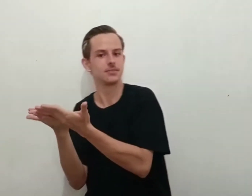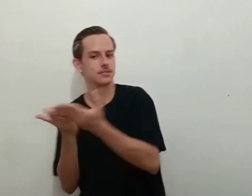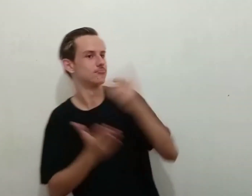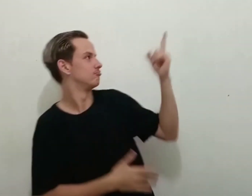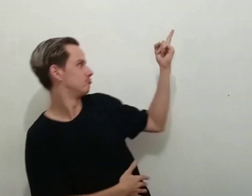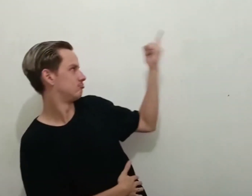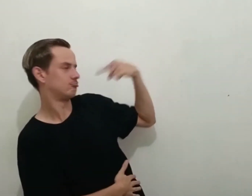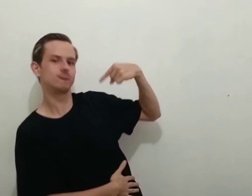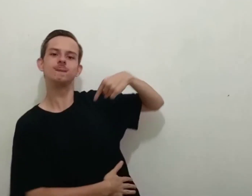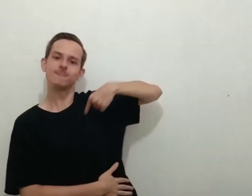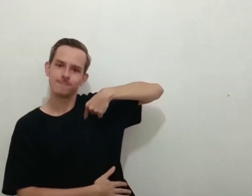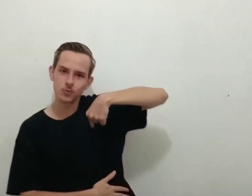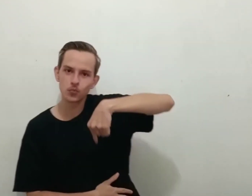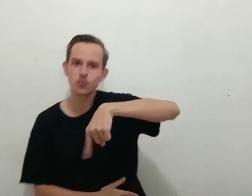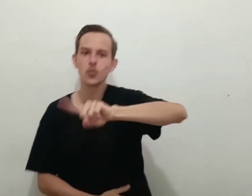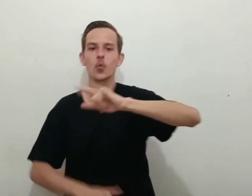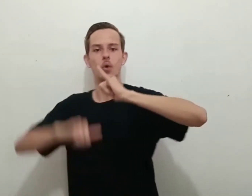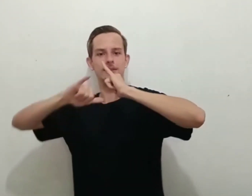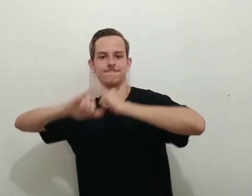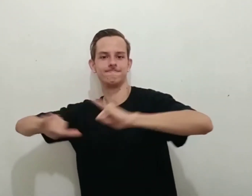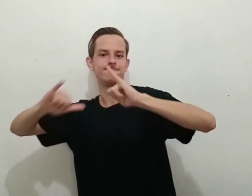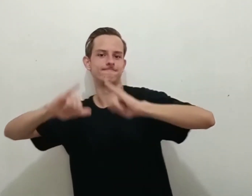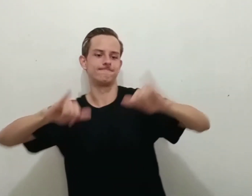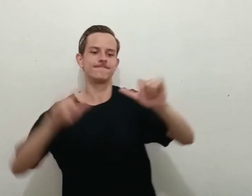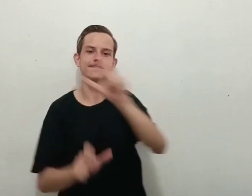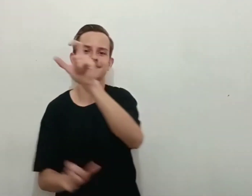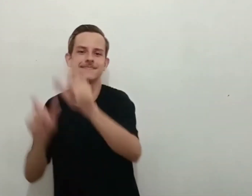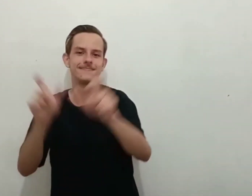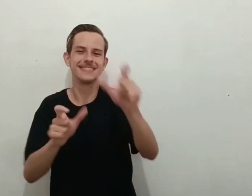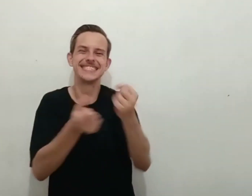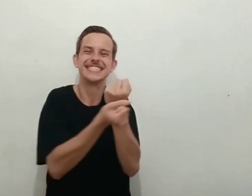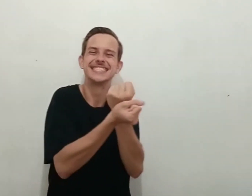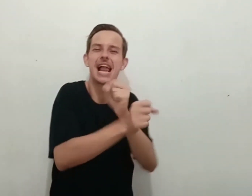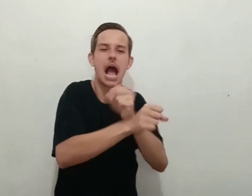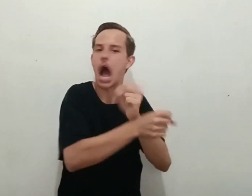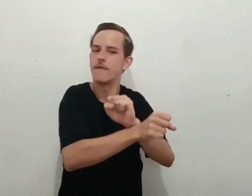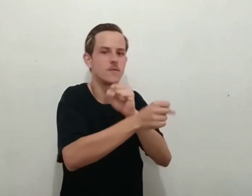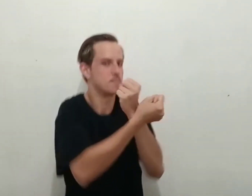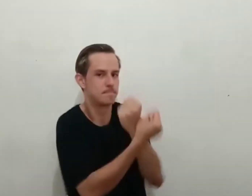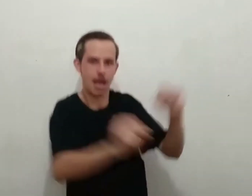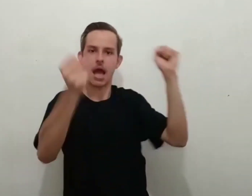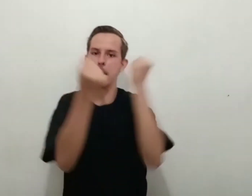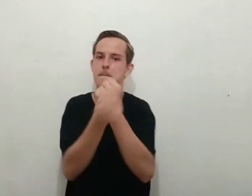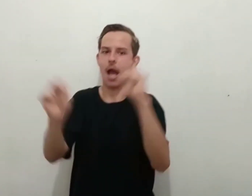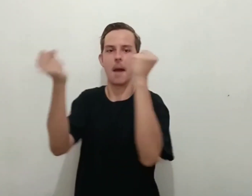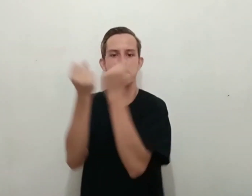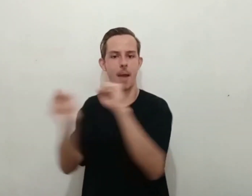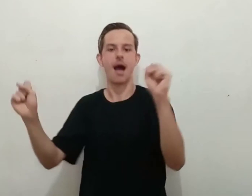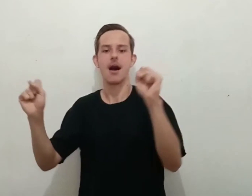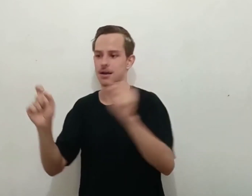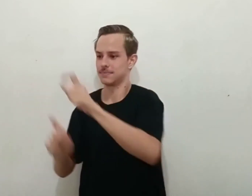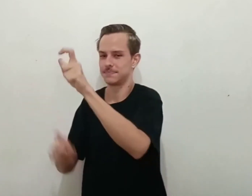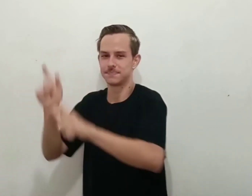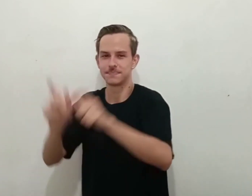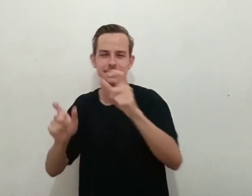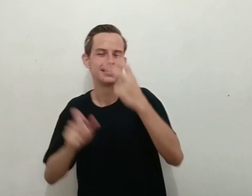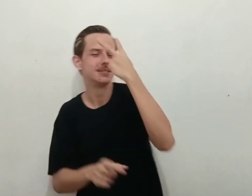Enviou-me para proclamar a libertação aos cativos